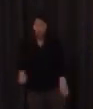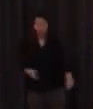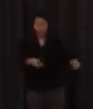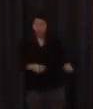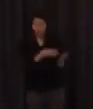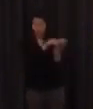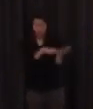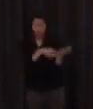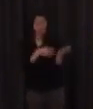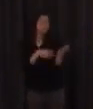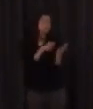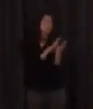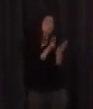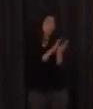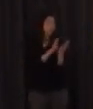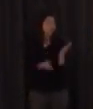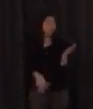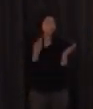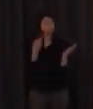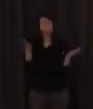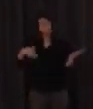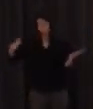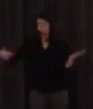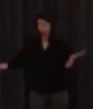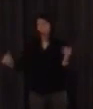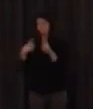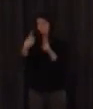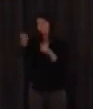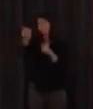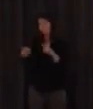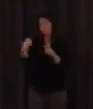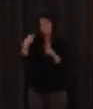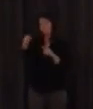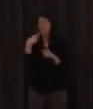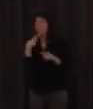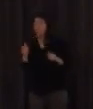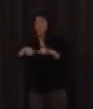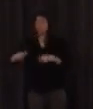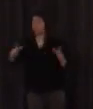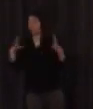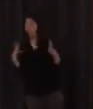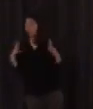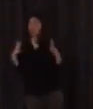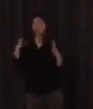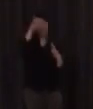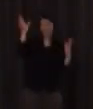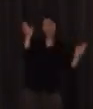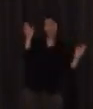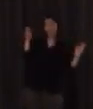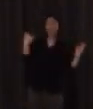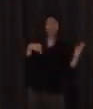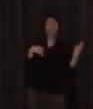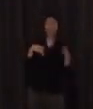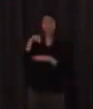inmediata porque entre otras cosas como decía Pepita llegan las vacaciones llega el verano allí nadie practica sea y vuelven en este caso sí